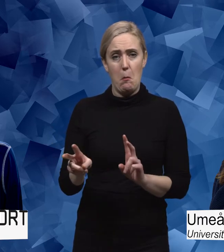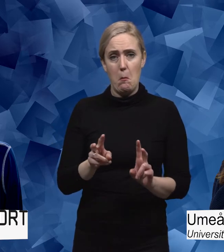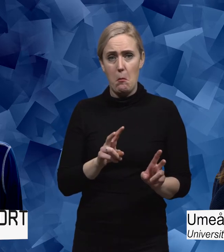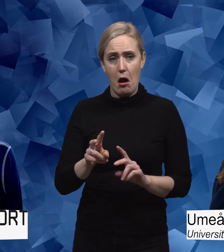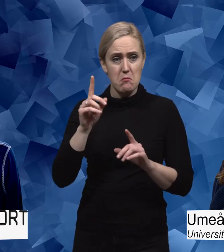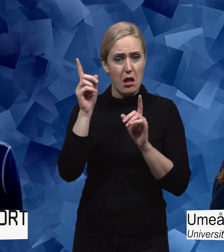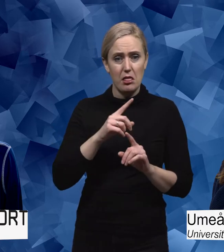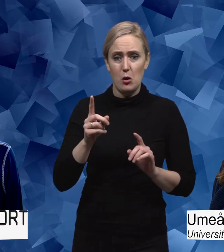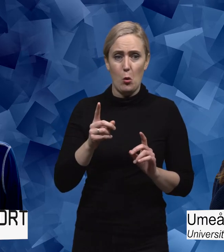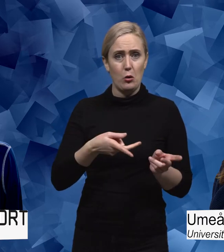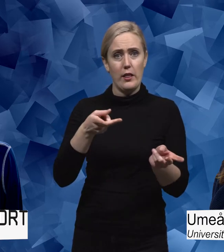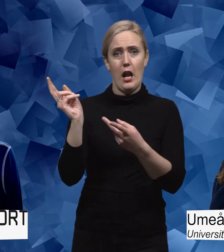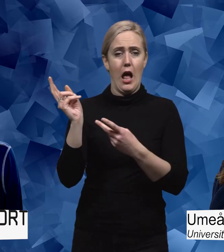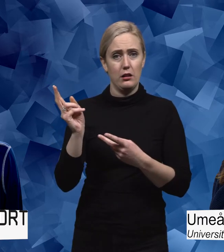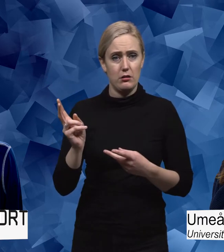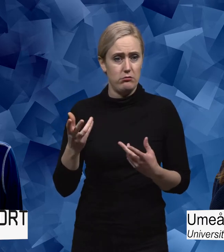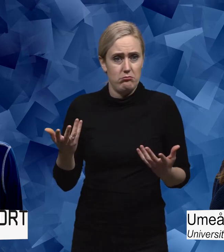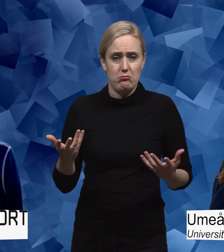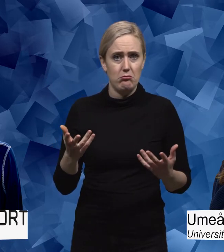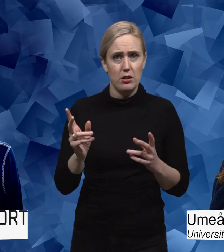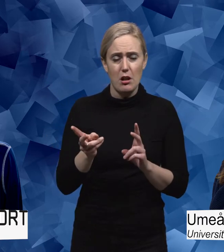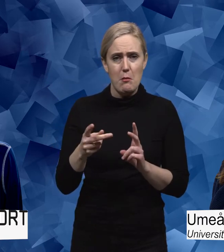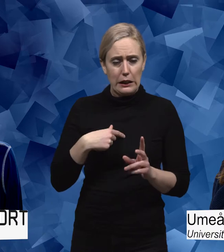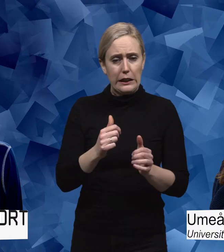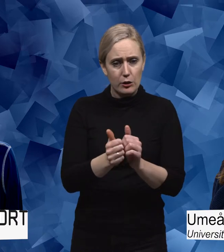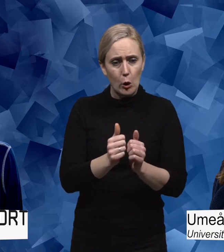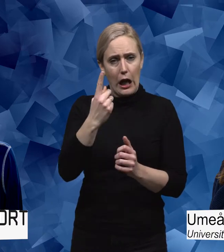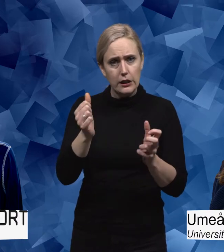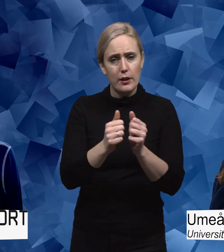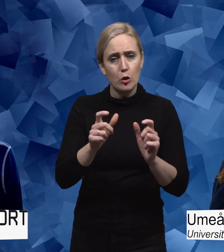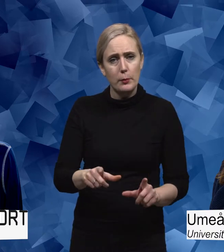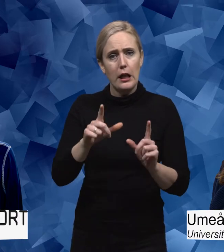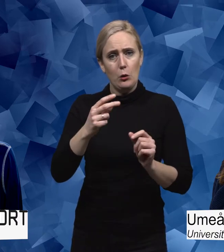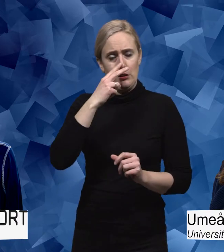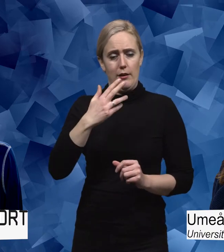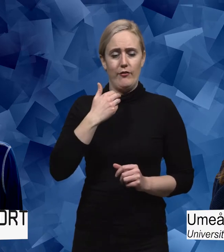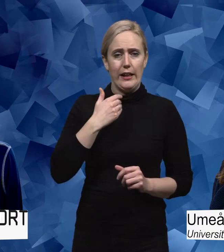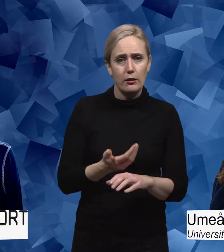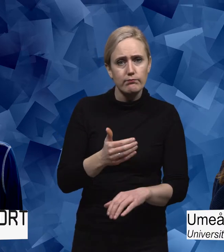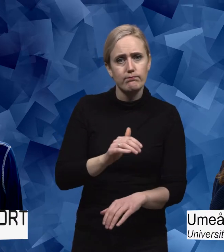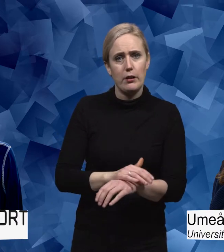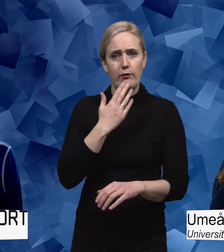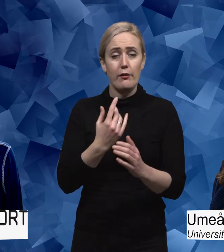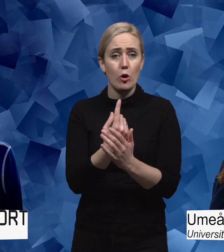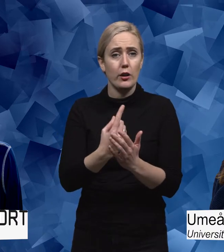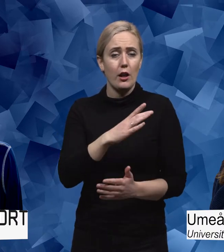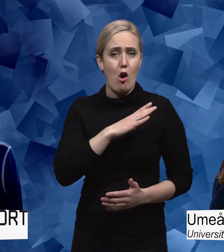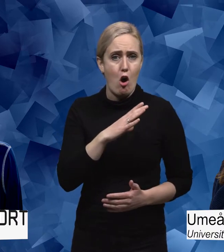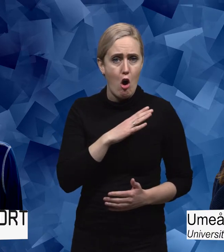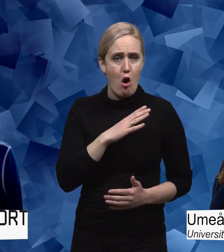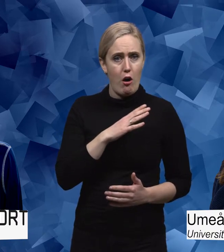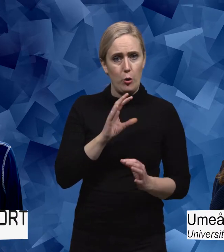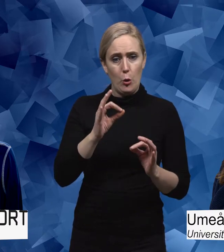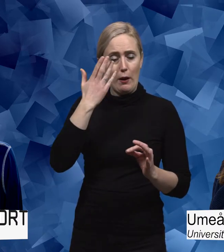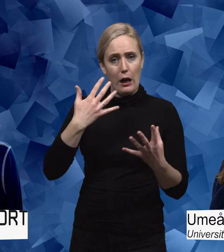som gäller för människor i allmänhet. Att idrotten blir ju ett annat sätt att upptäcka vilken kapacitet och vilka förutsättningar man